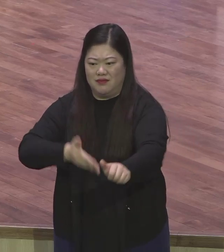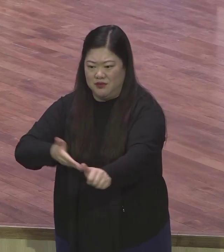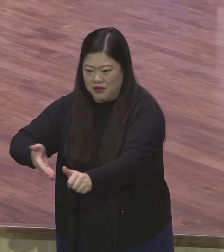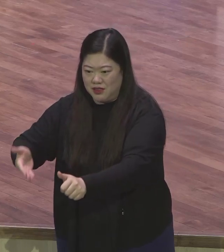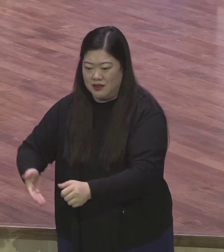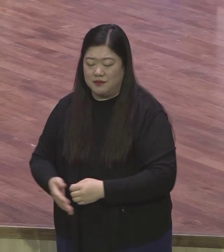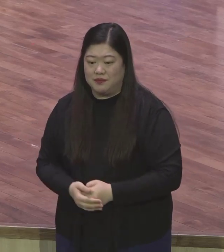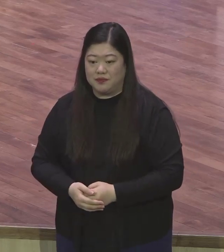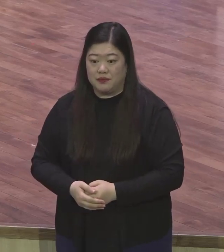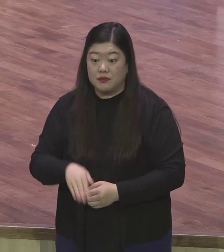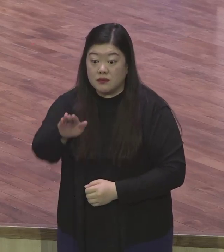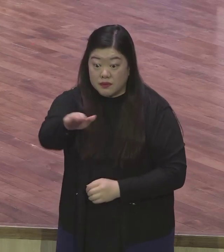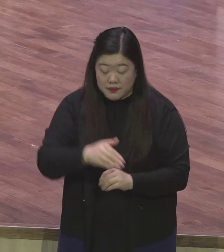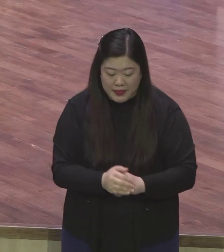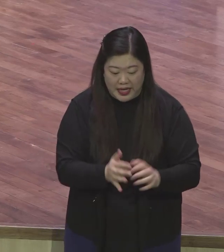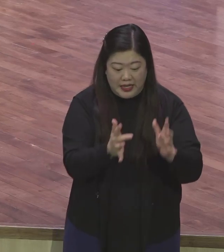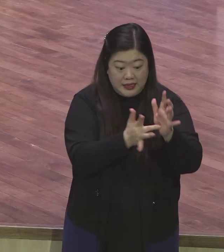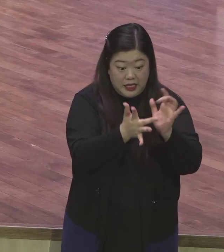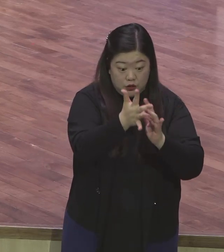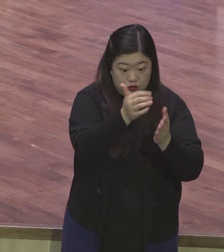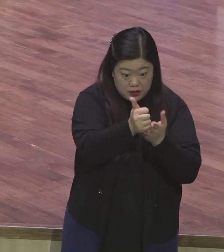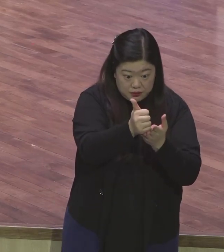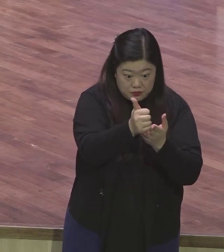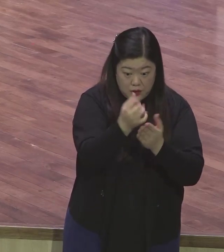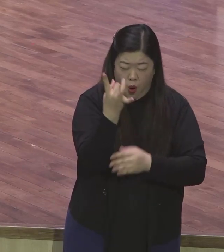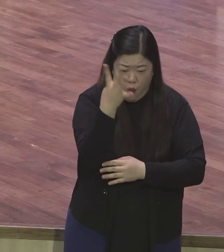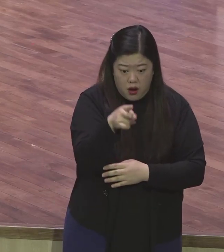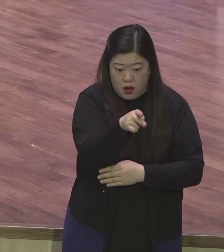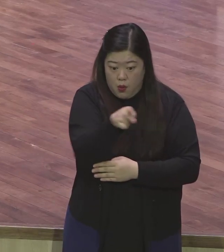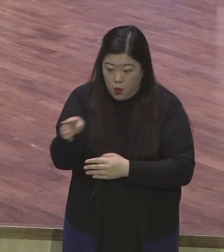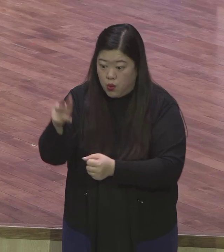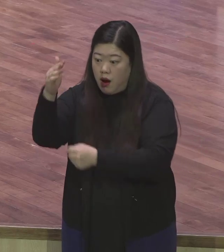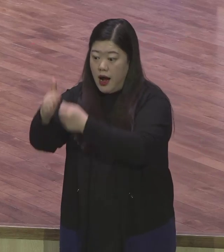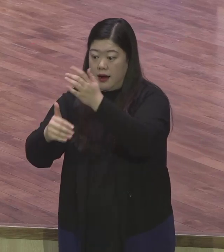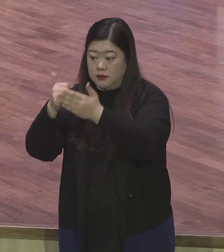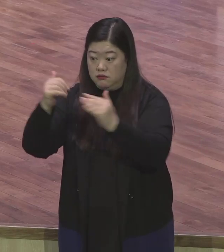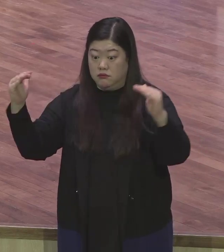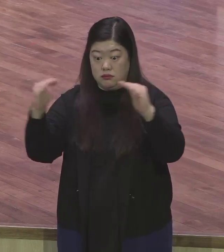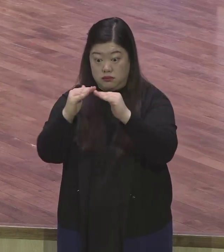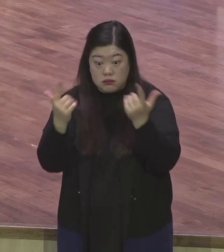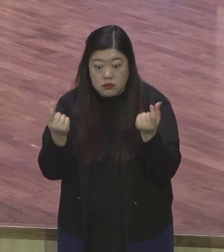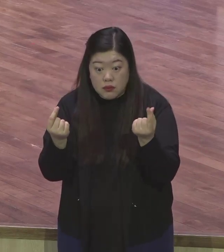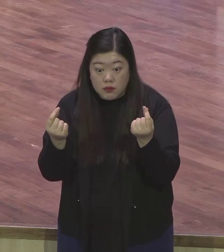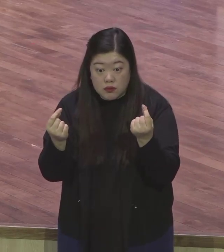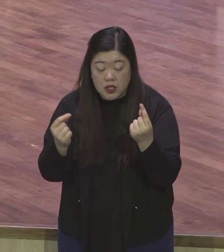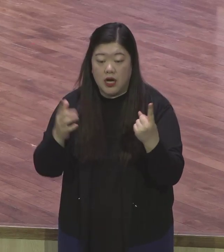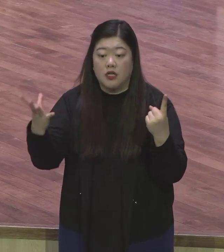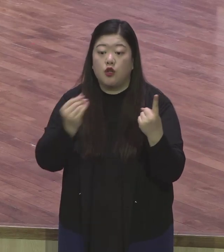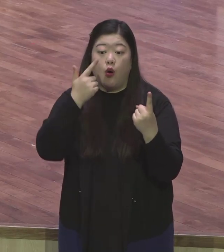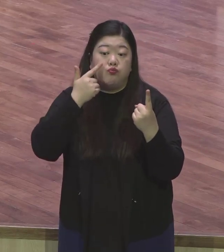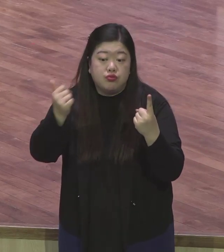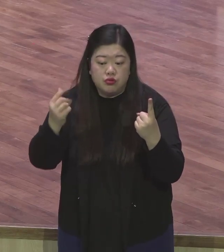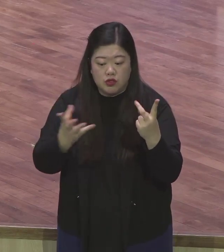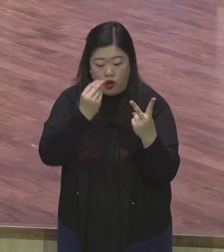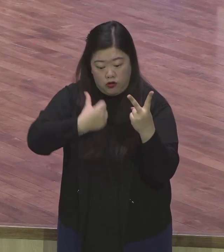뭐예요 하나님 본체예요 하나님 본체라고 본체가 무슨 말이에요 예수